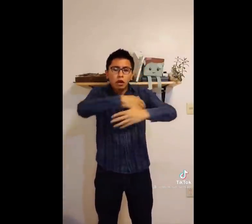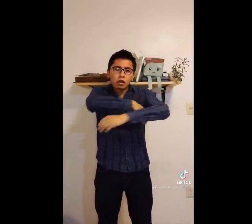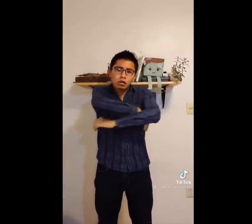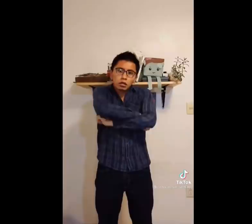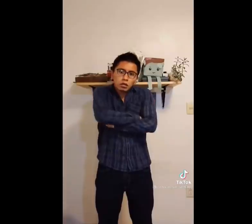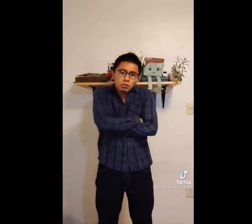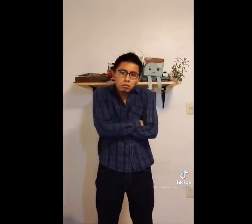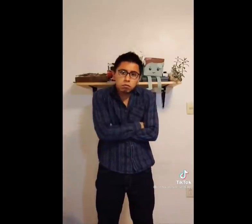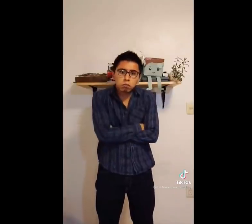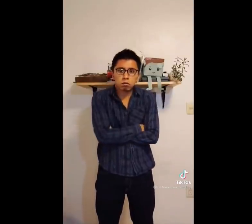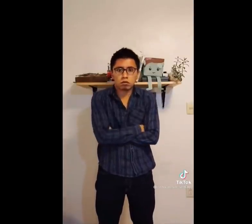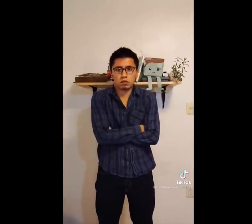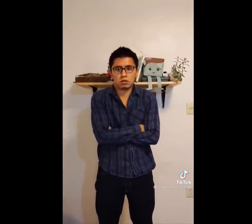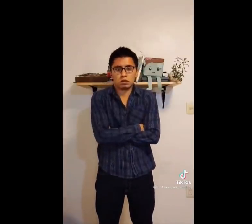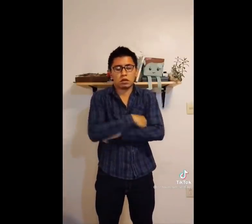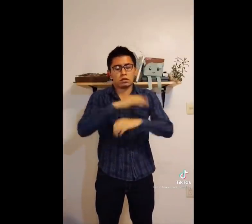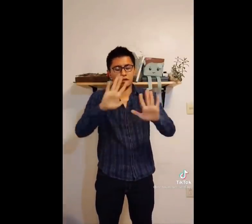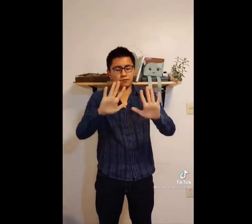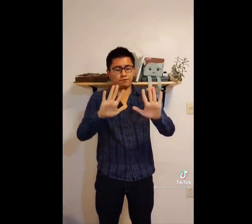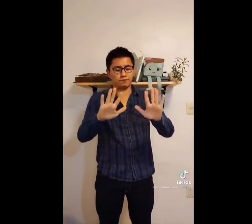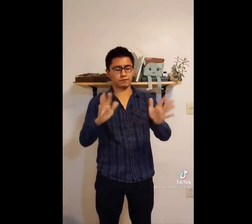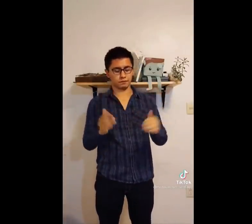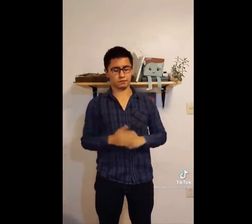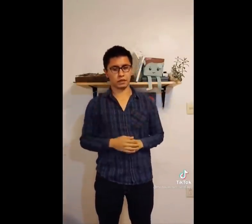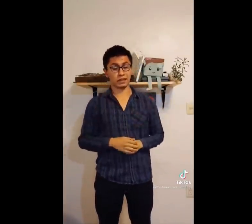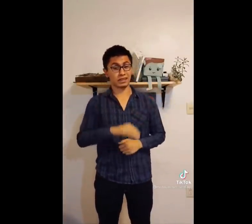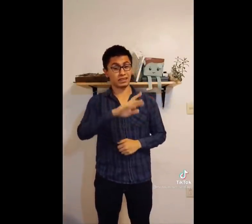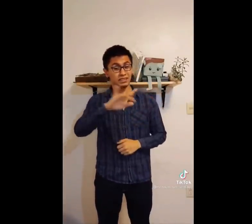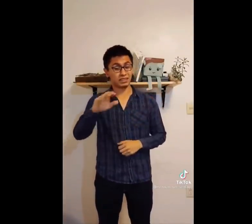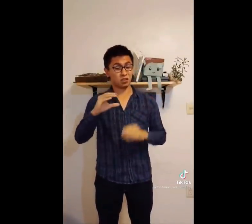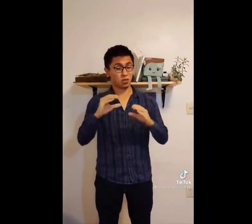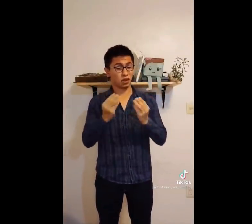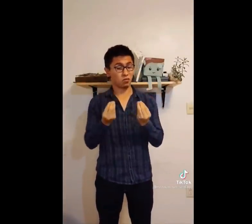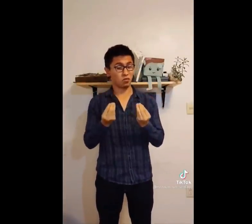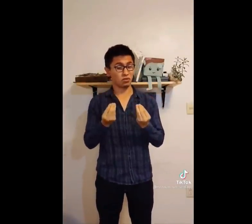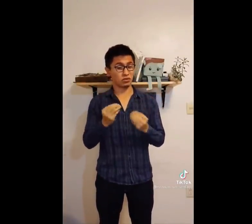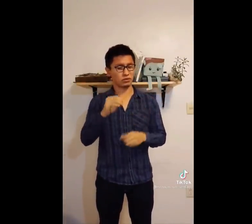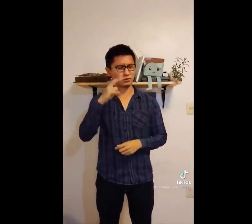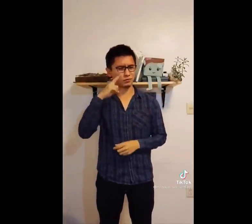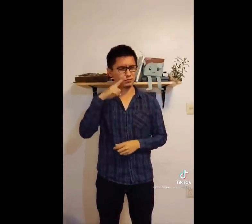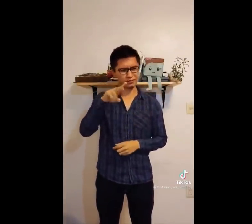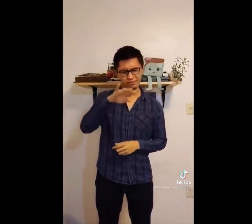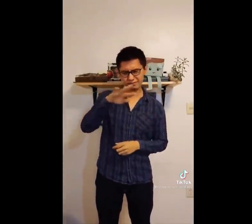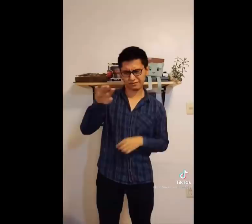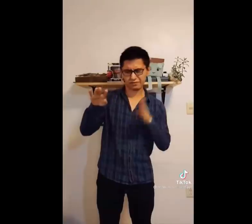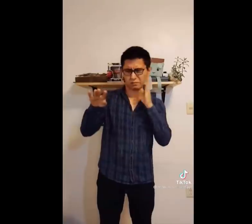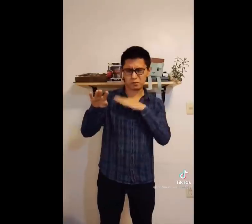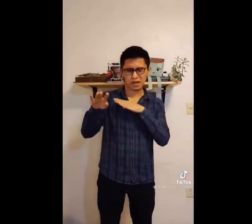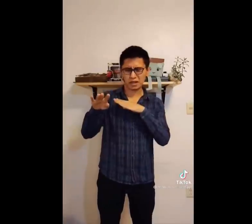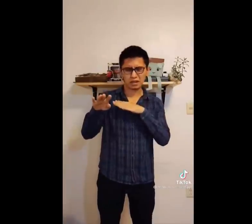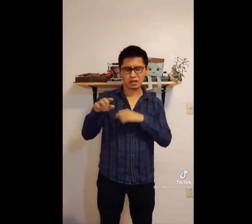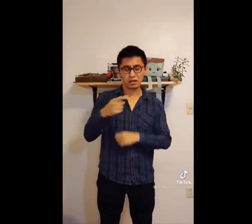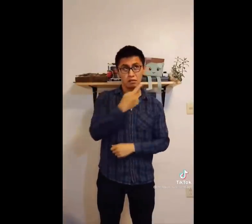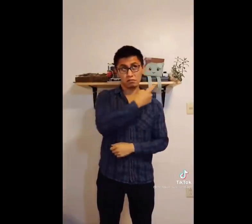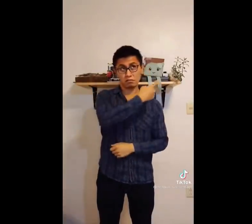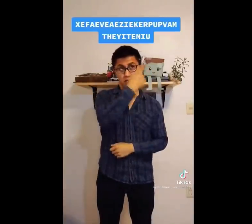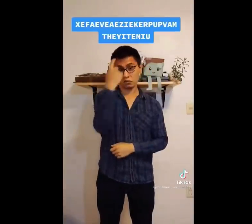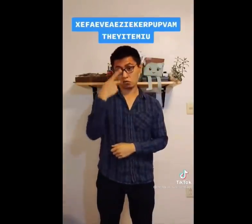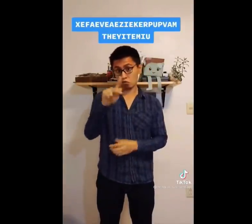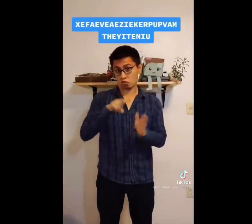mismo? Hay que tener cuidado con eso. Ahora, hablando de tu deletreo, vi que había muchas cosas que estaban mal. Esto fue lo que tú